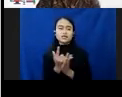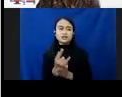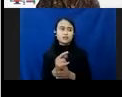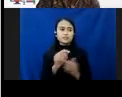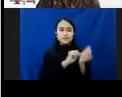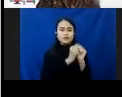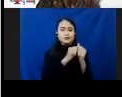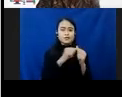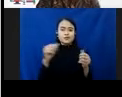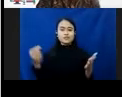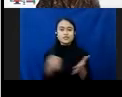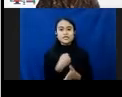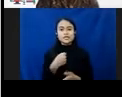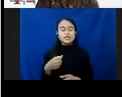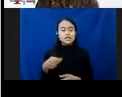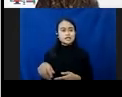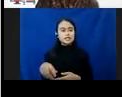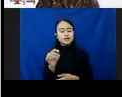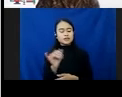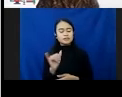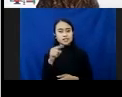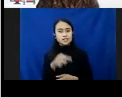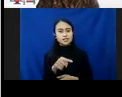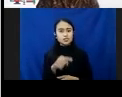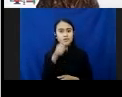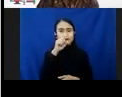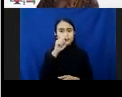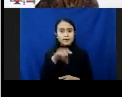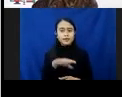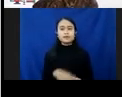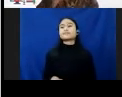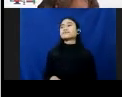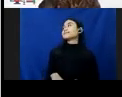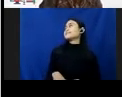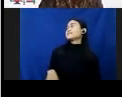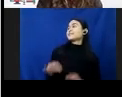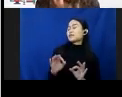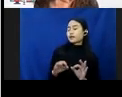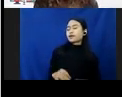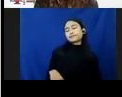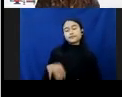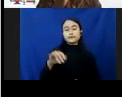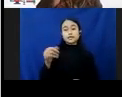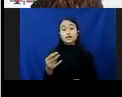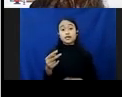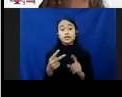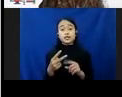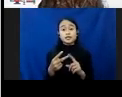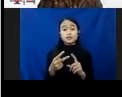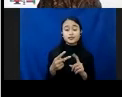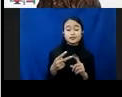kekerasan eksploitasi seperti yang Bapak sampaikan dan Bapak tanganin itu. Jadi, dua slide lagi.